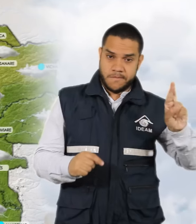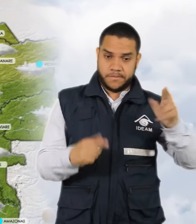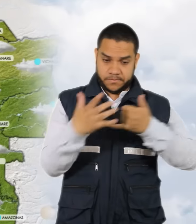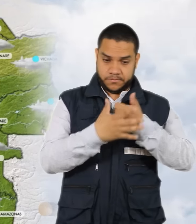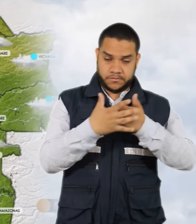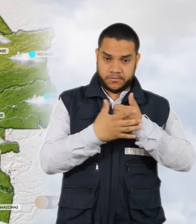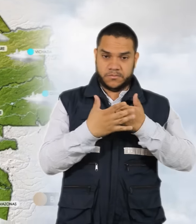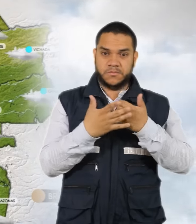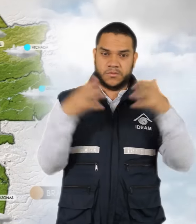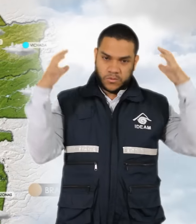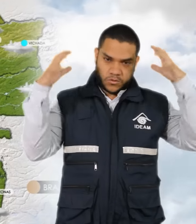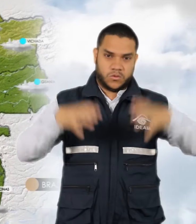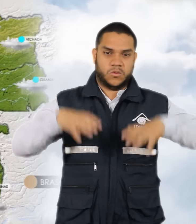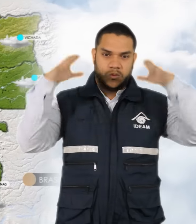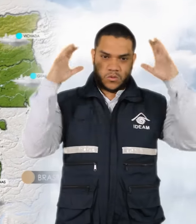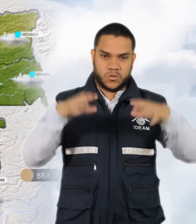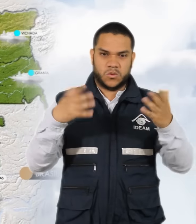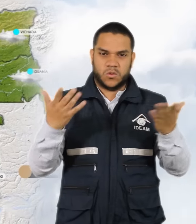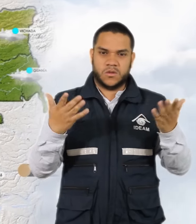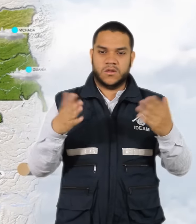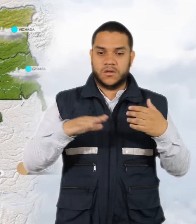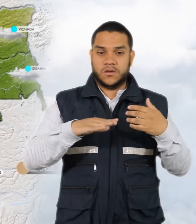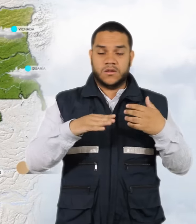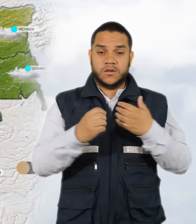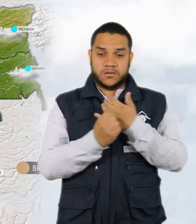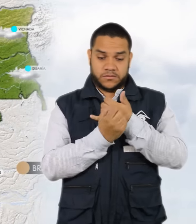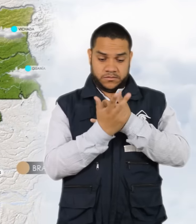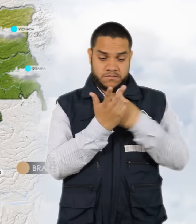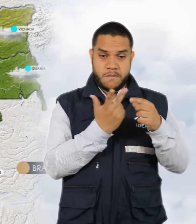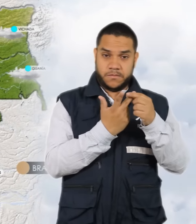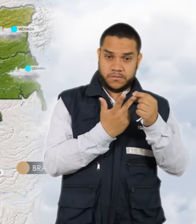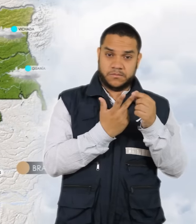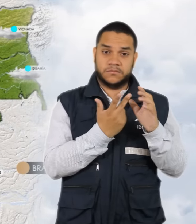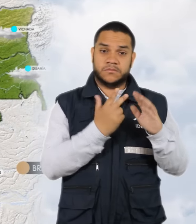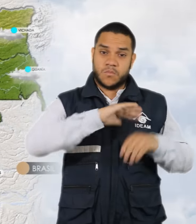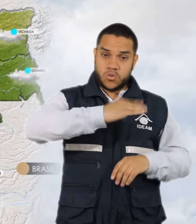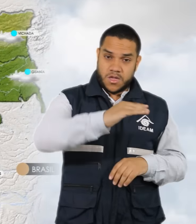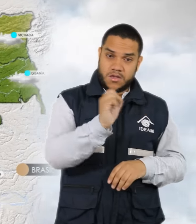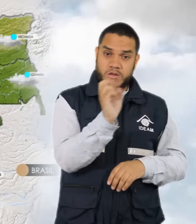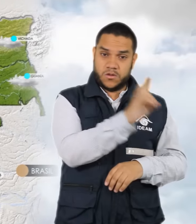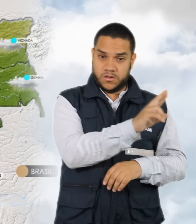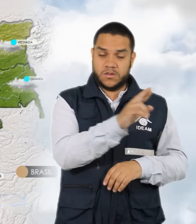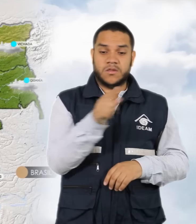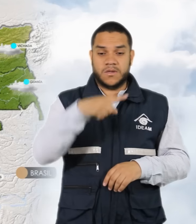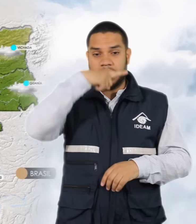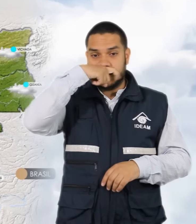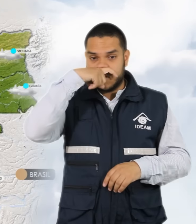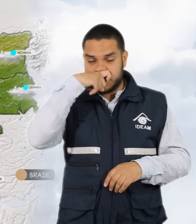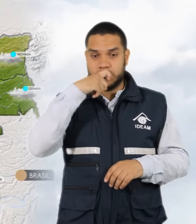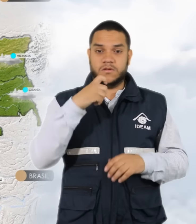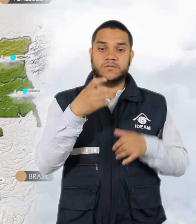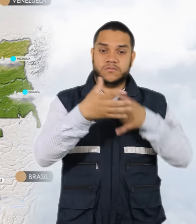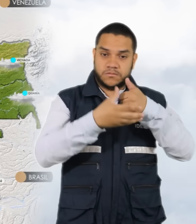nacional se esperan precipitaciones a lo largo del pie de monte de la cordillera oriental y en algunos sectores de Amazonas, Guaymía y Bichada.